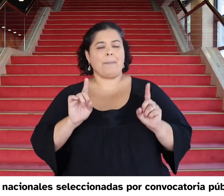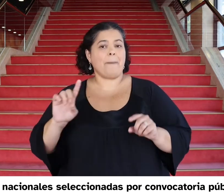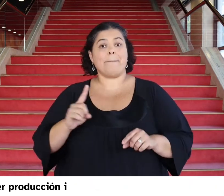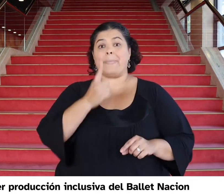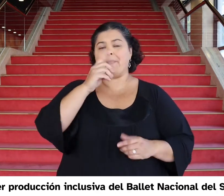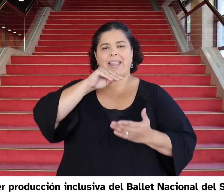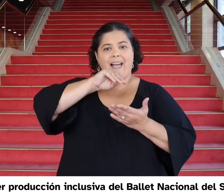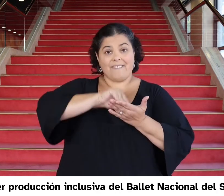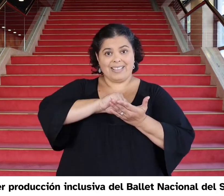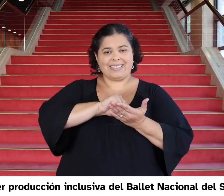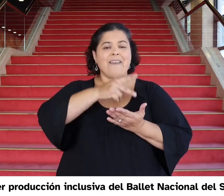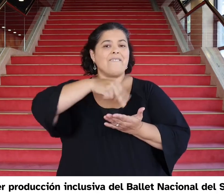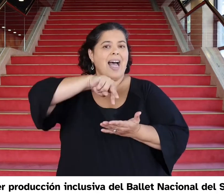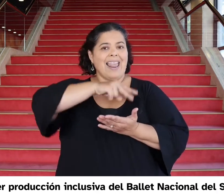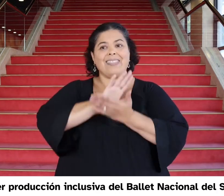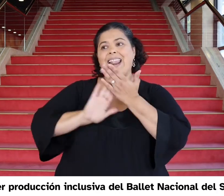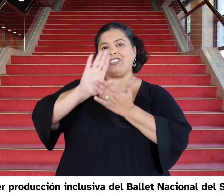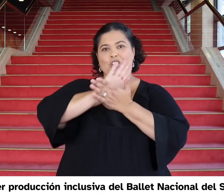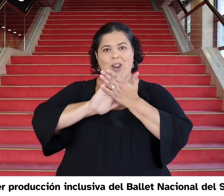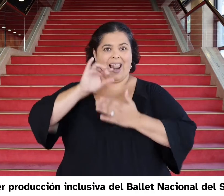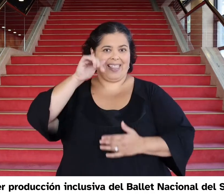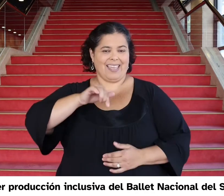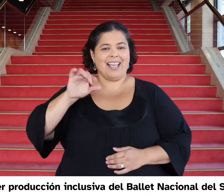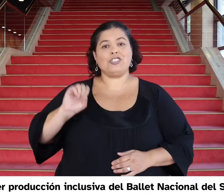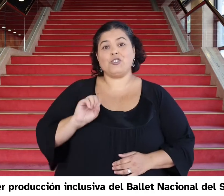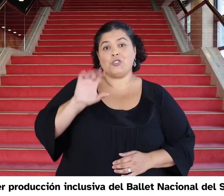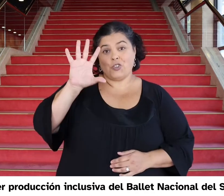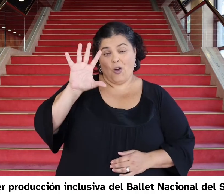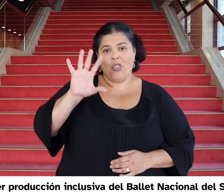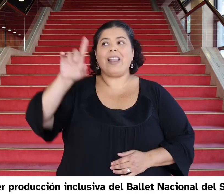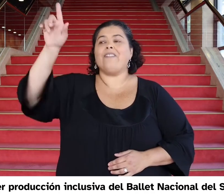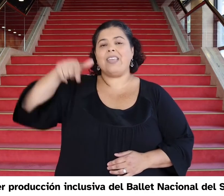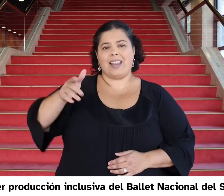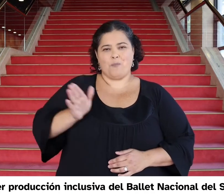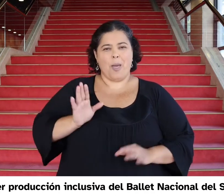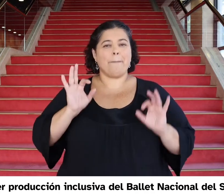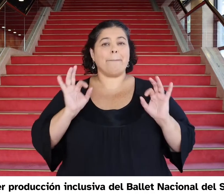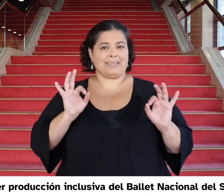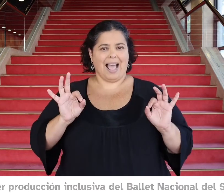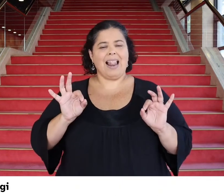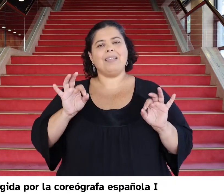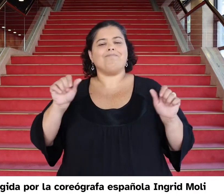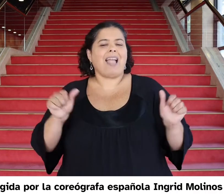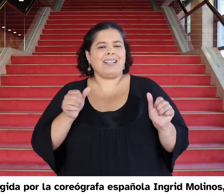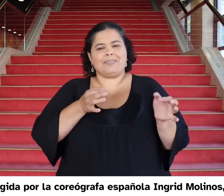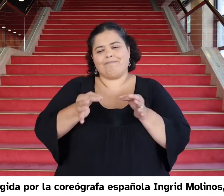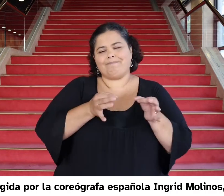La primera producción inclusiva del Ballet Nacional del Sodre dirigida por la coreógrafa española Ingrid Molinos